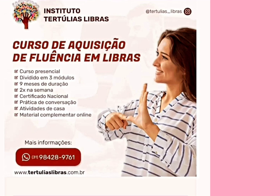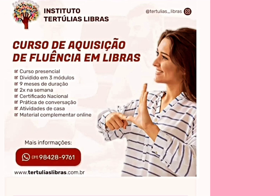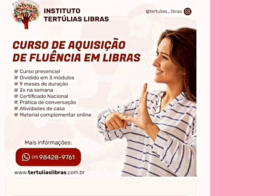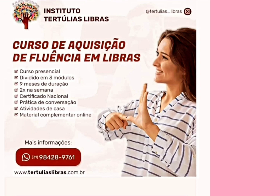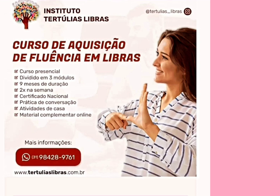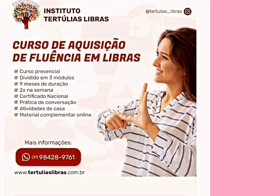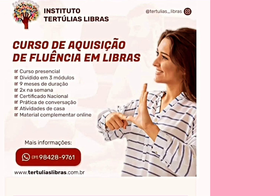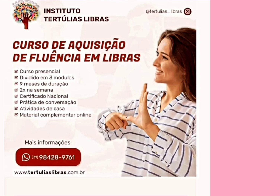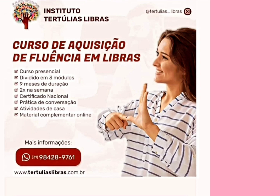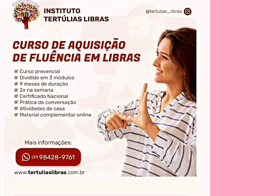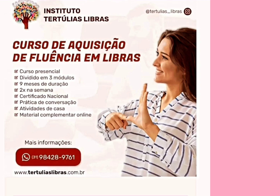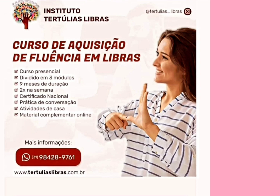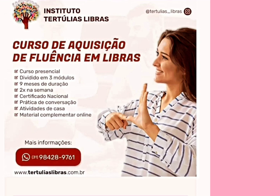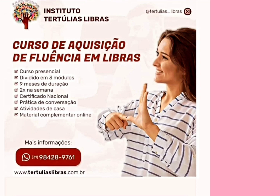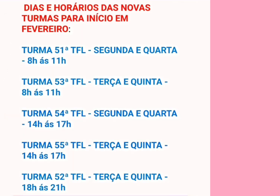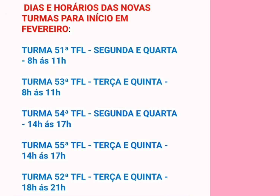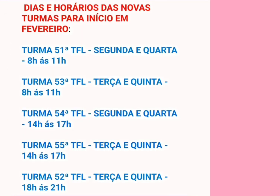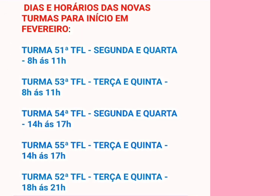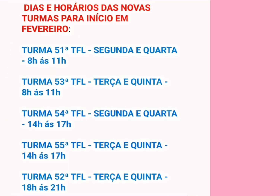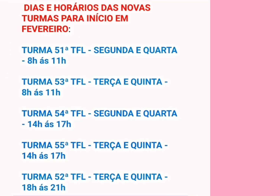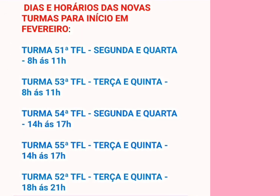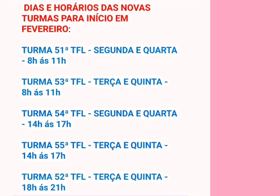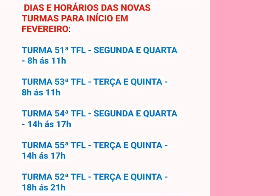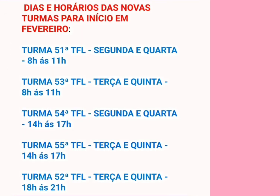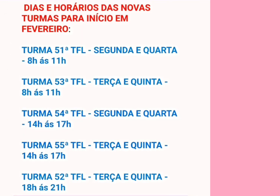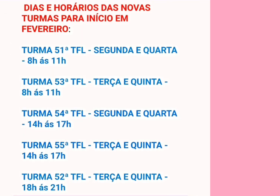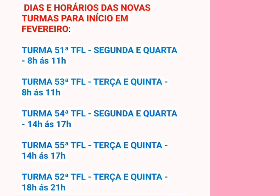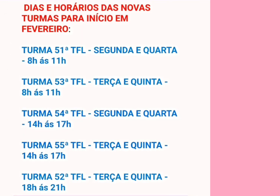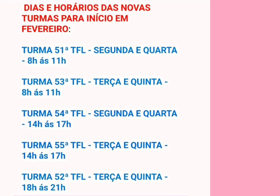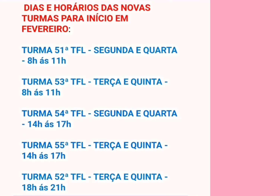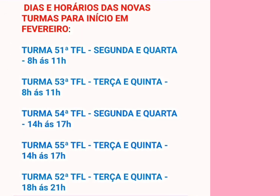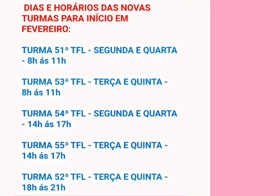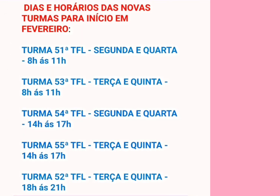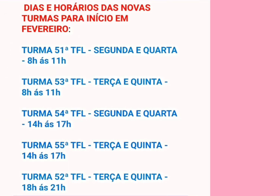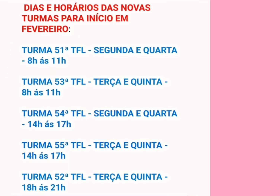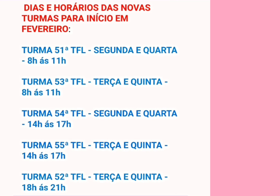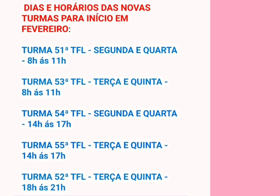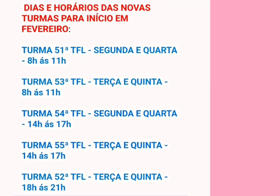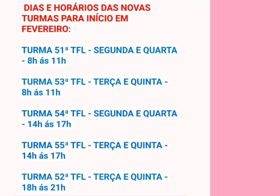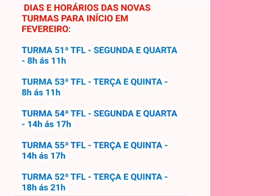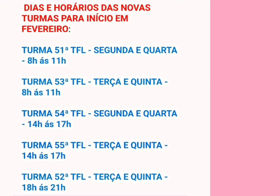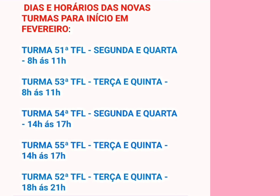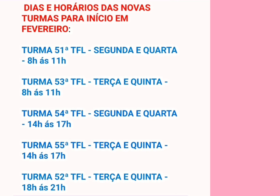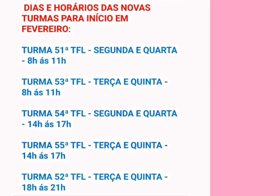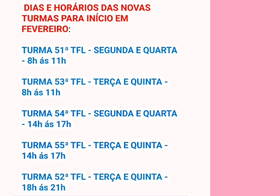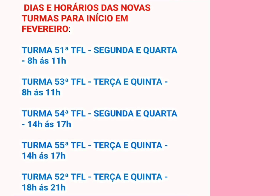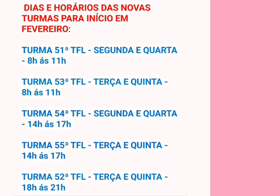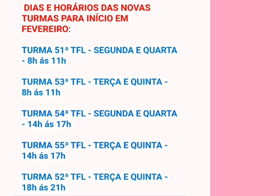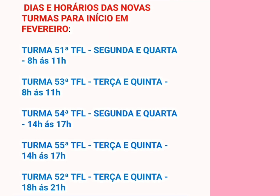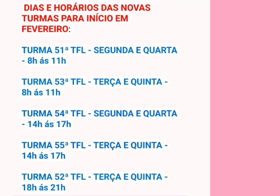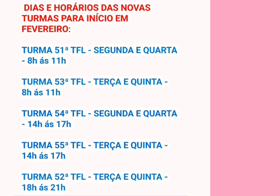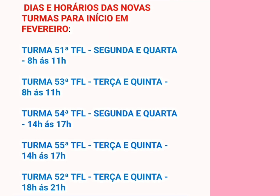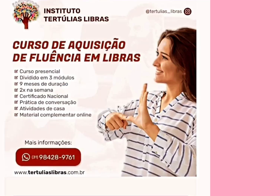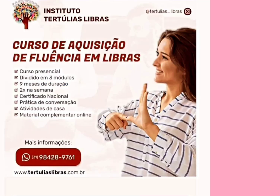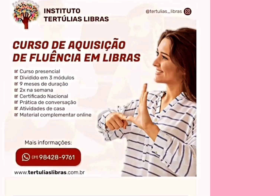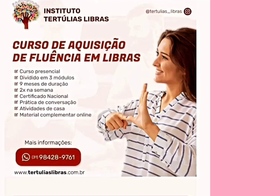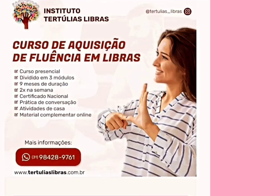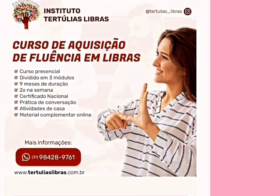Tertulhas de Libras É no Instituto Tertulhas de Libras Seja fluente em Libras com o menor tempo do